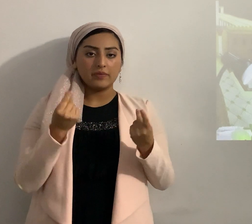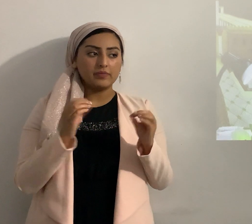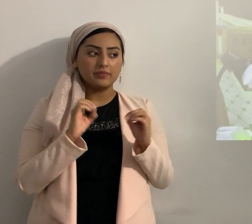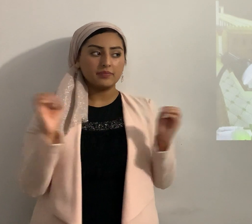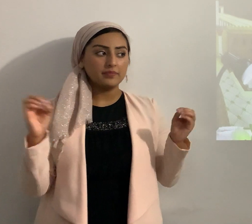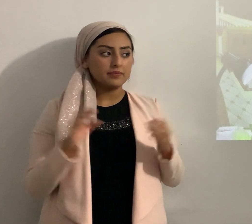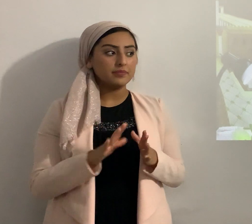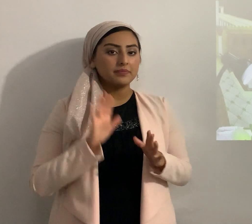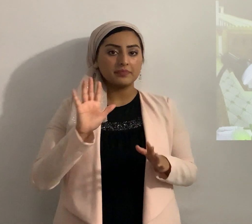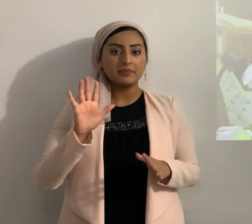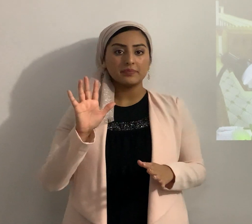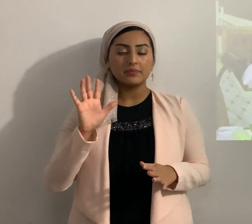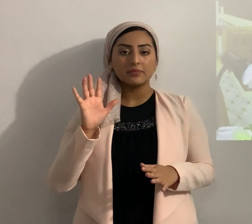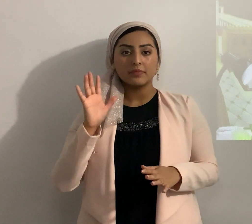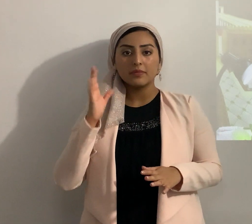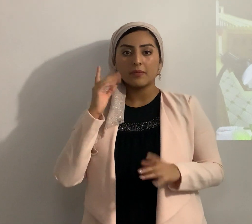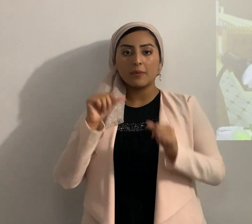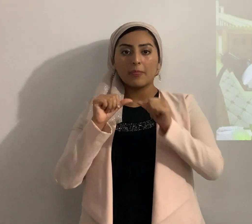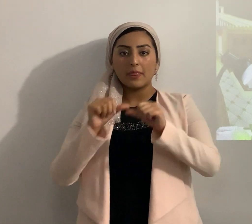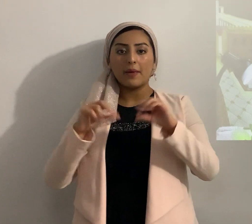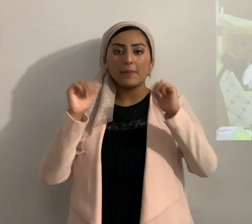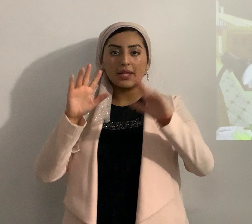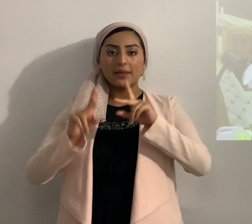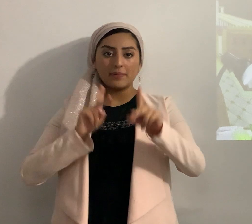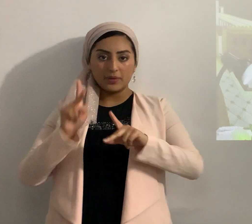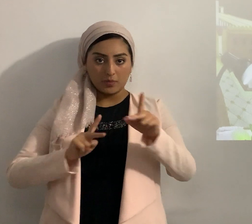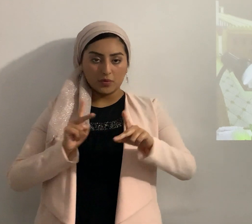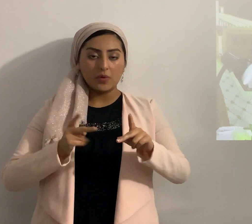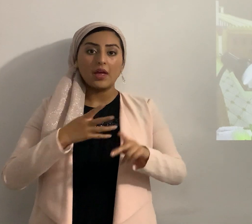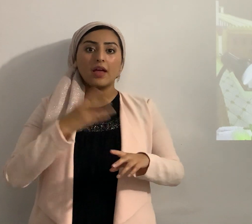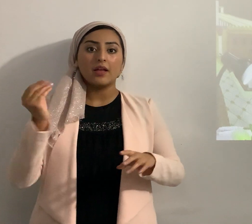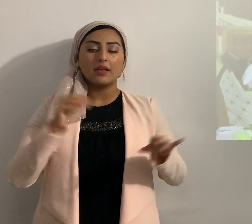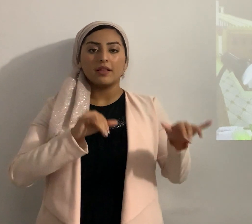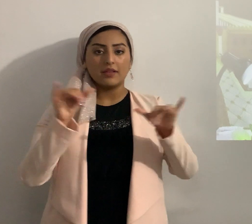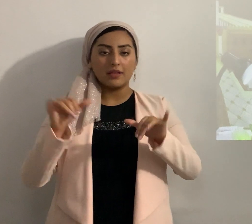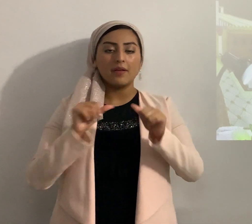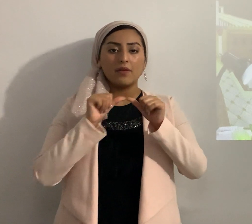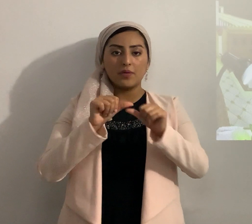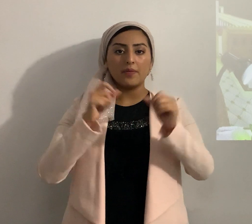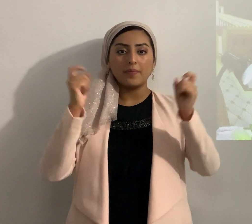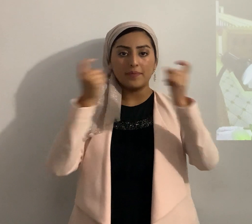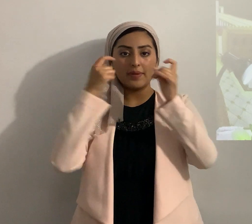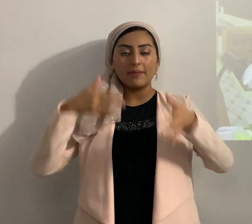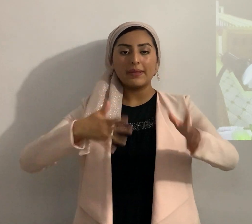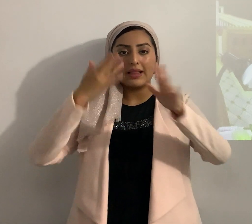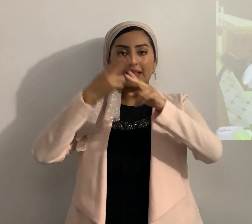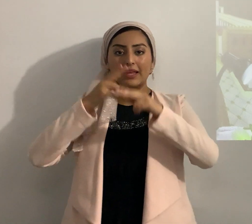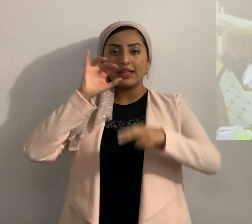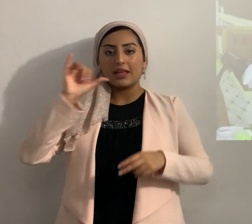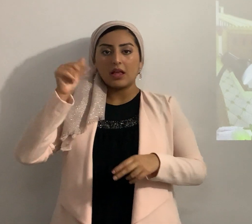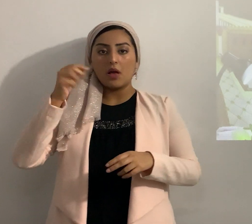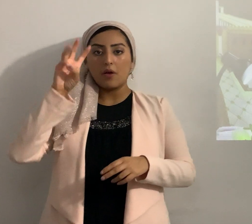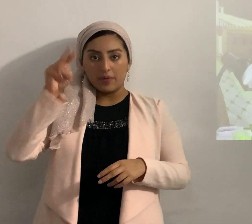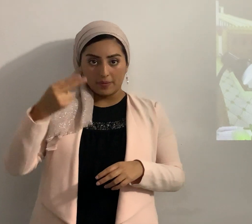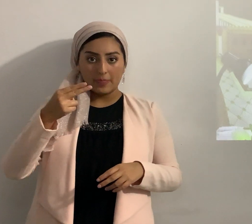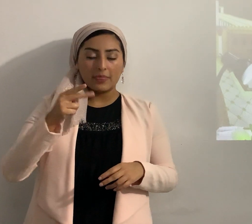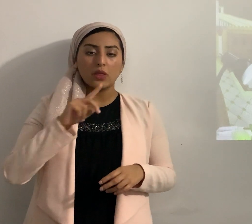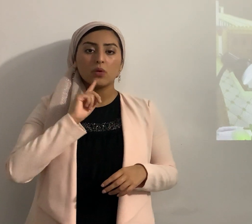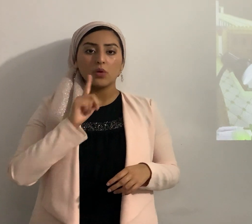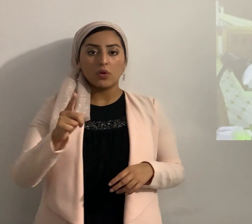prefirió que fuera bendecido siempre el pueblo y desde luego primero glorificar el nombre de Yahweh realmente Josué por todo lo